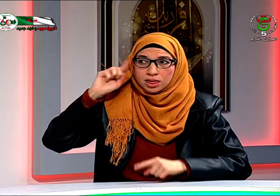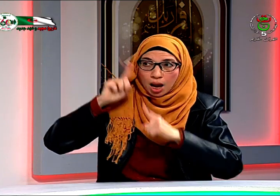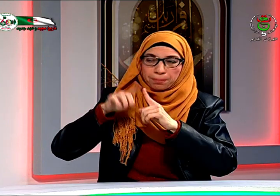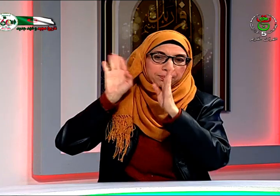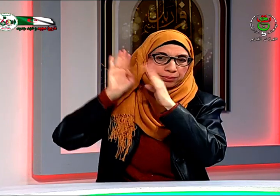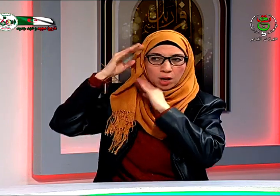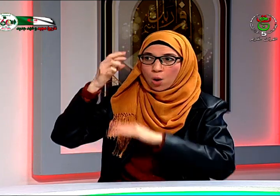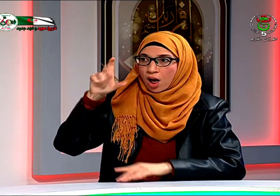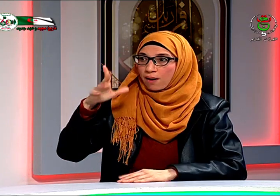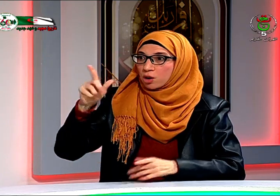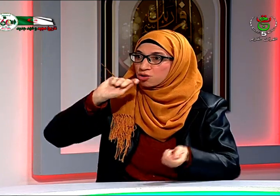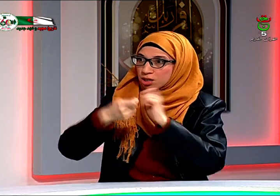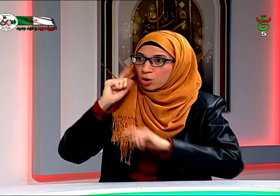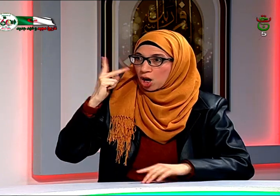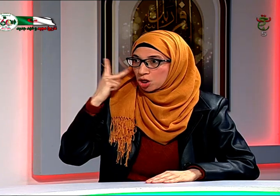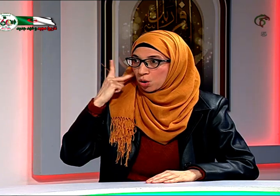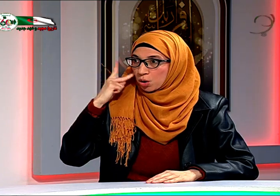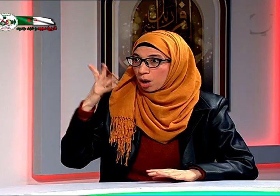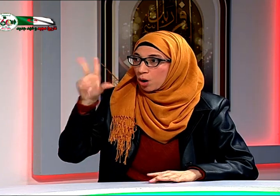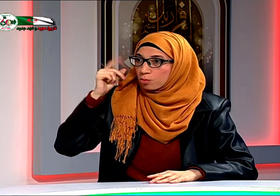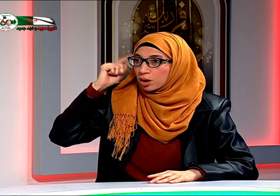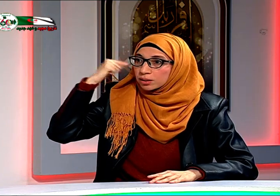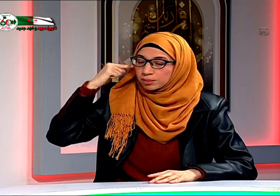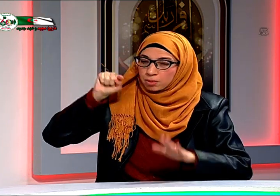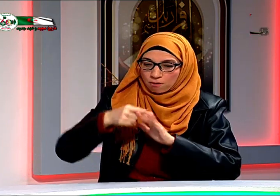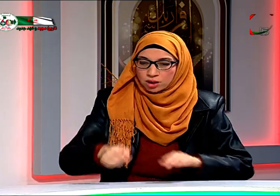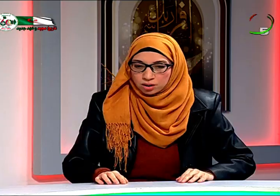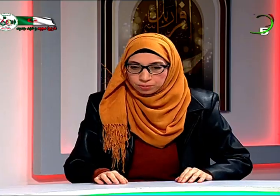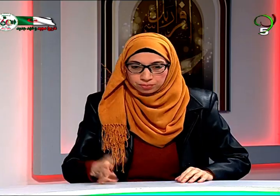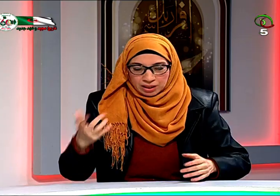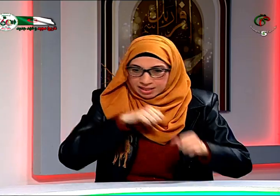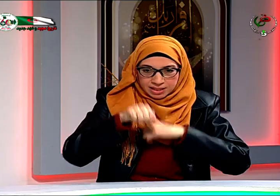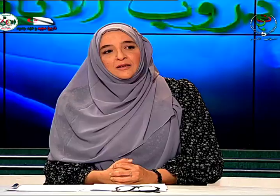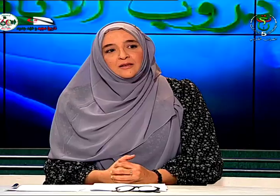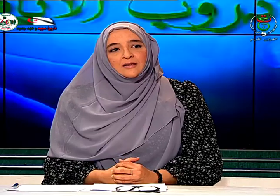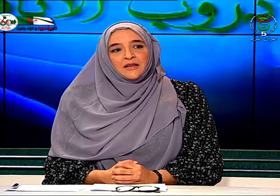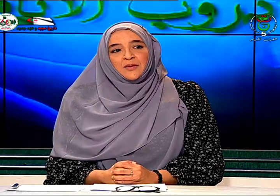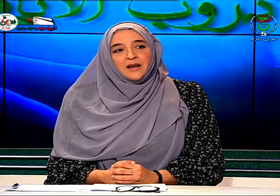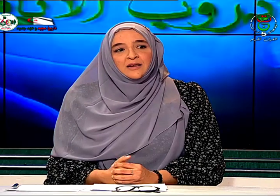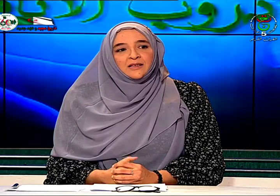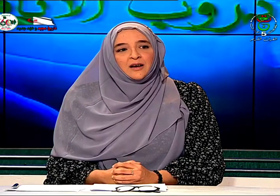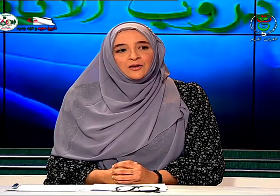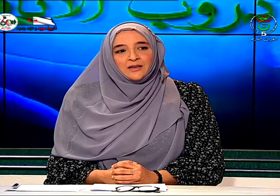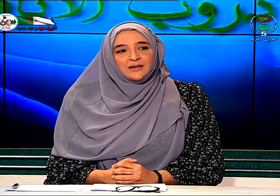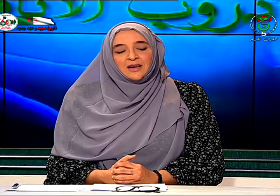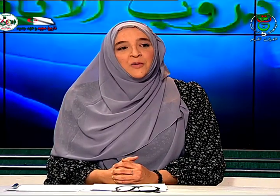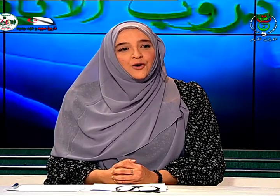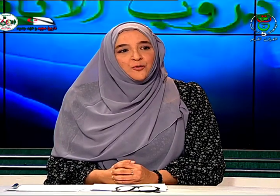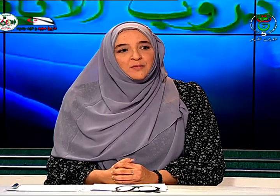كيف يتعامل معي وكان يظن ضنا يعني كبير أني سأسمع يوما ما